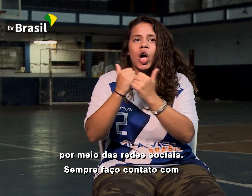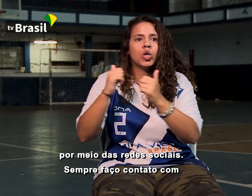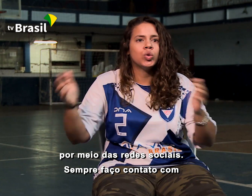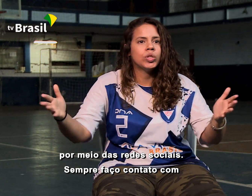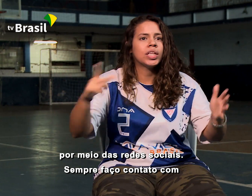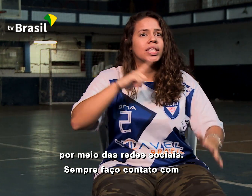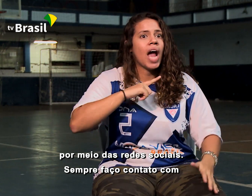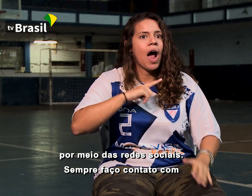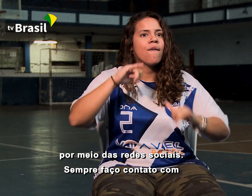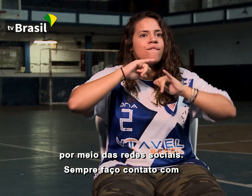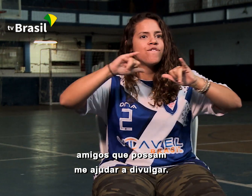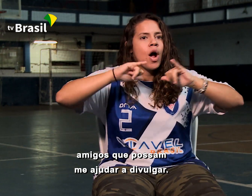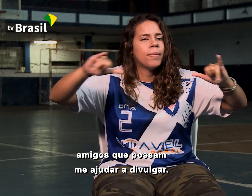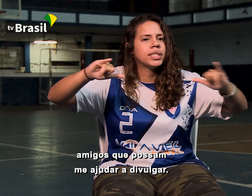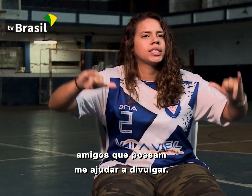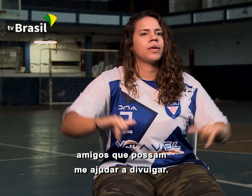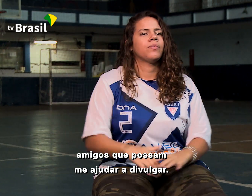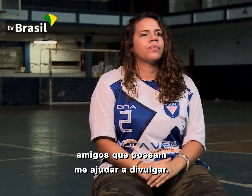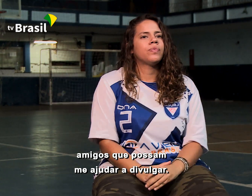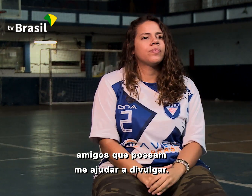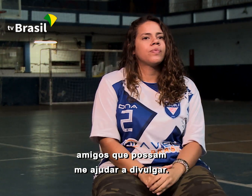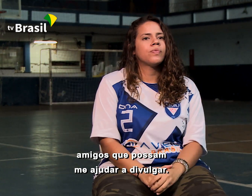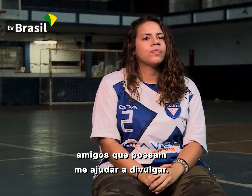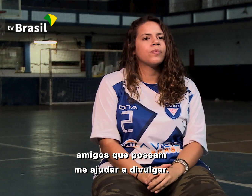Sempre faço contato com amigos que possam me ajudar a divulgar.